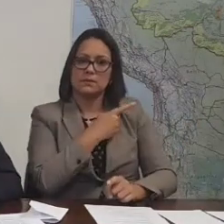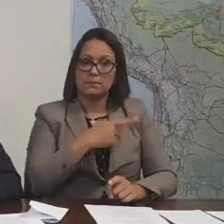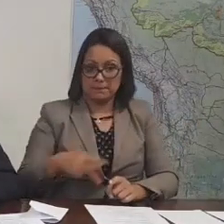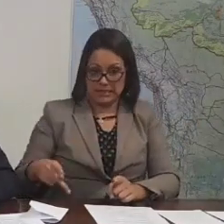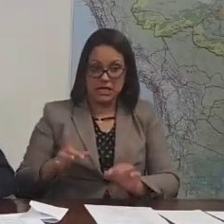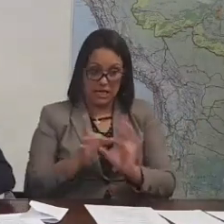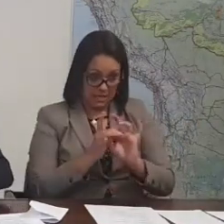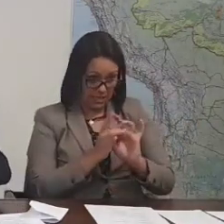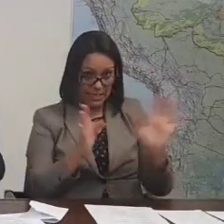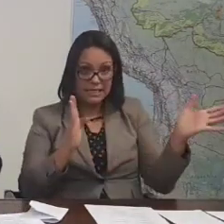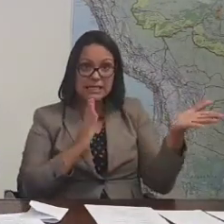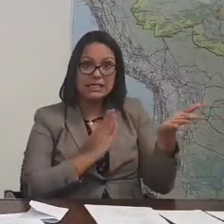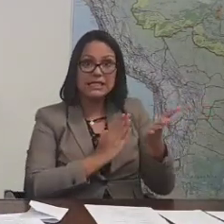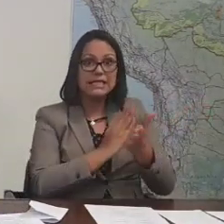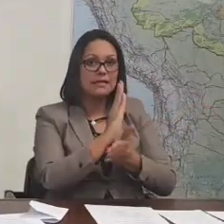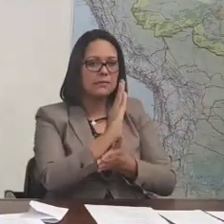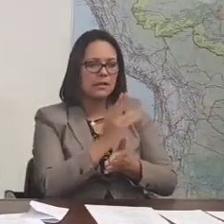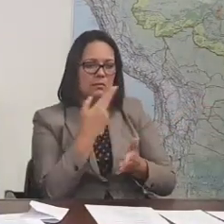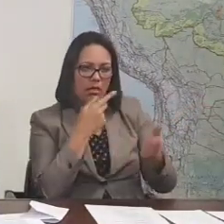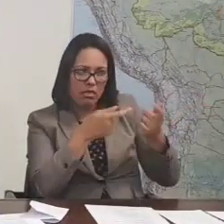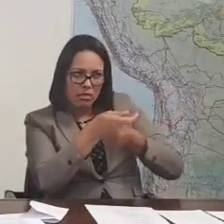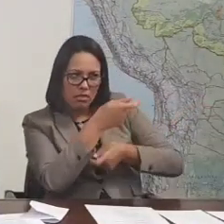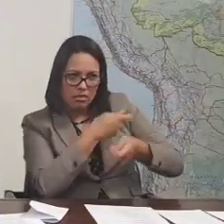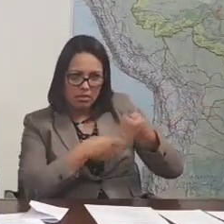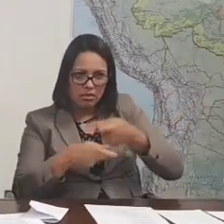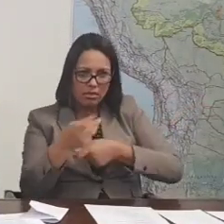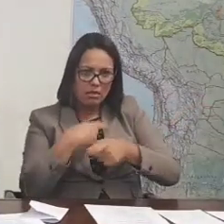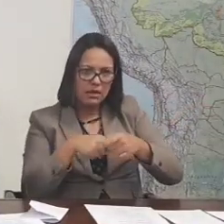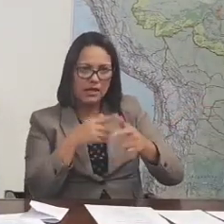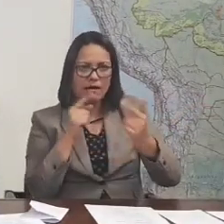sancionar, ele está fazendo o jogo das empresas aéreas.